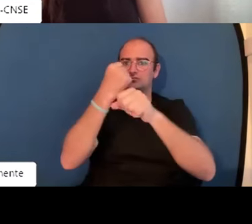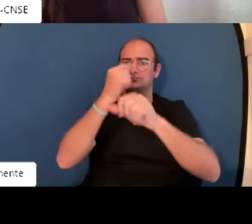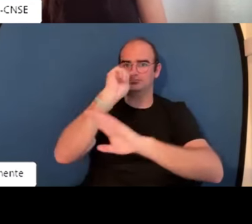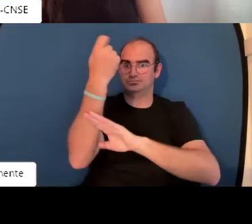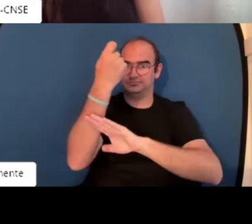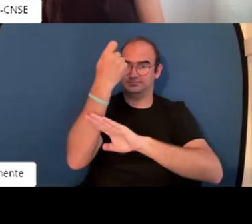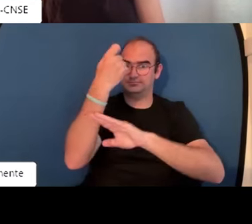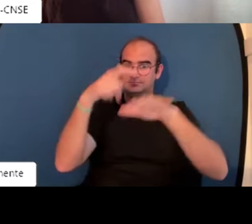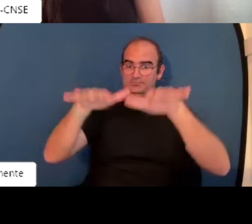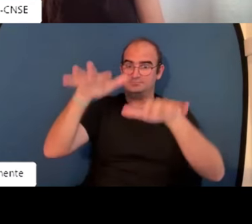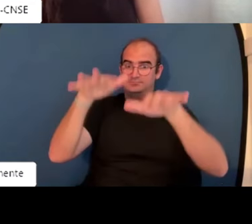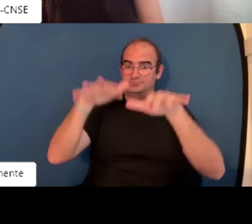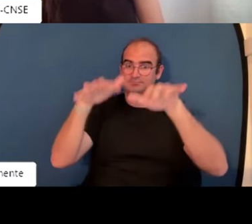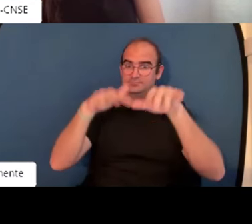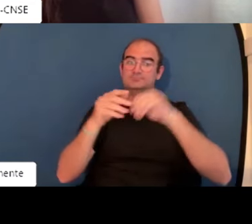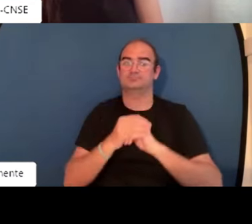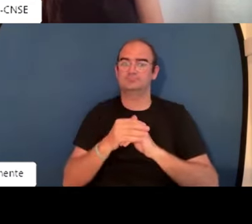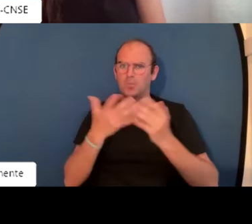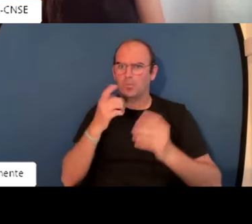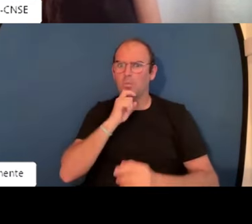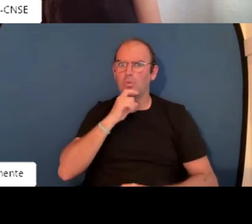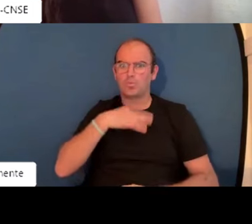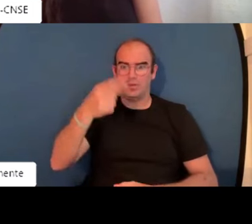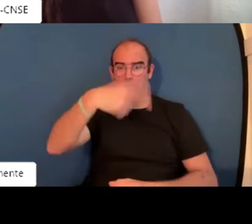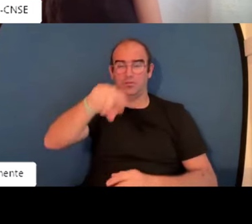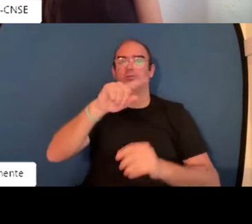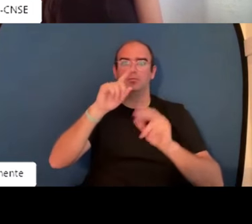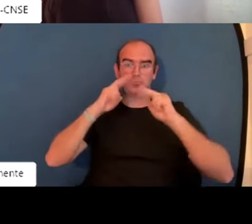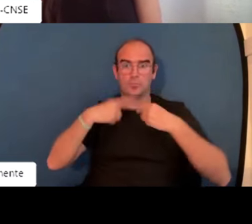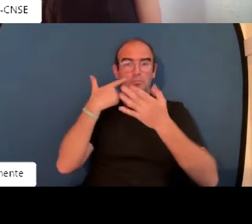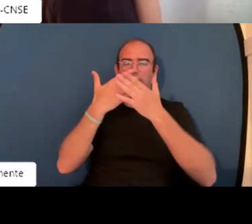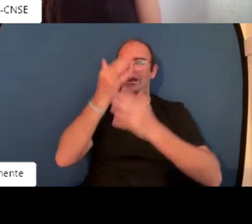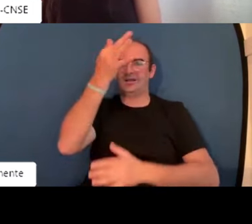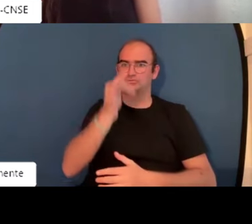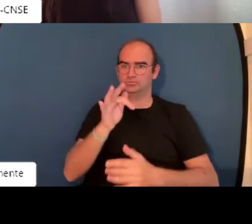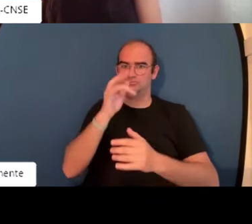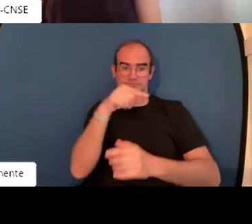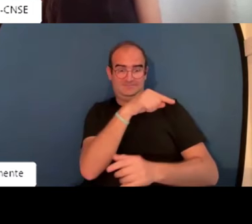un poco en un balance para conseguir el éxito y tener estos cuatro.